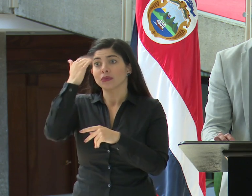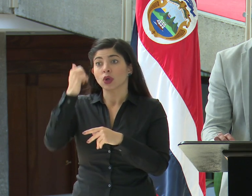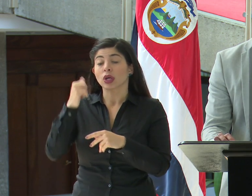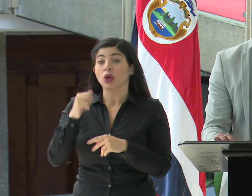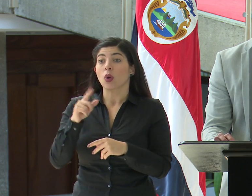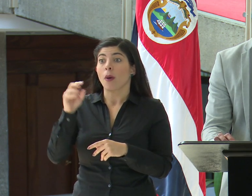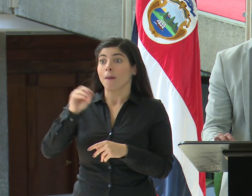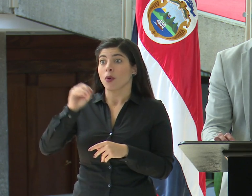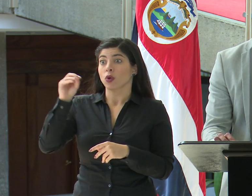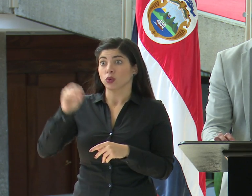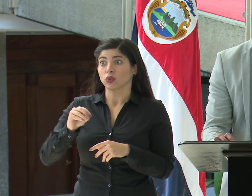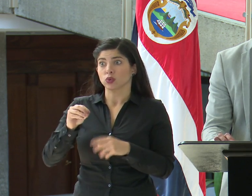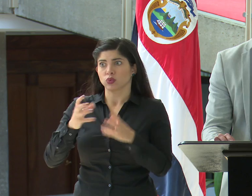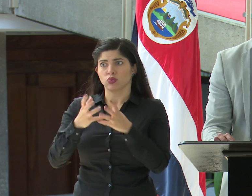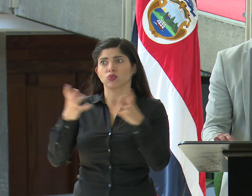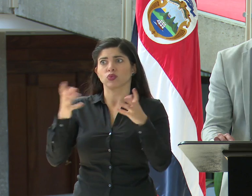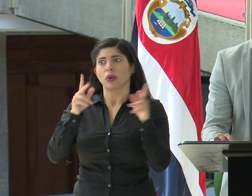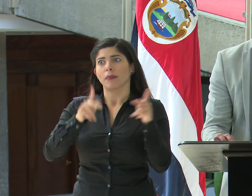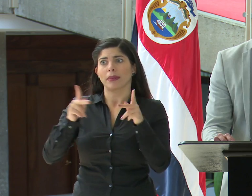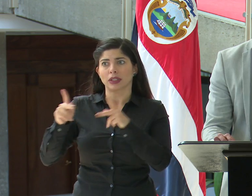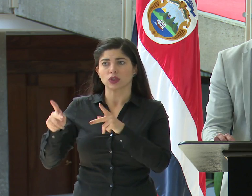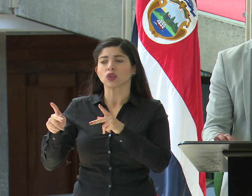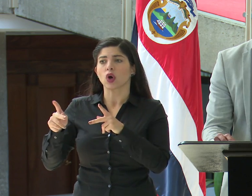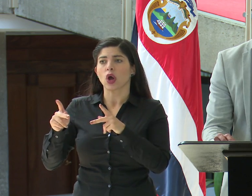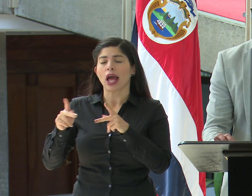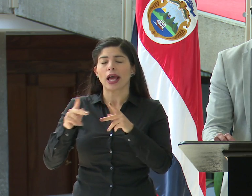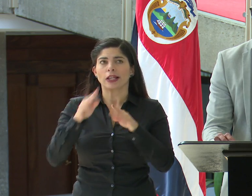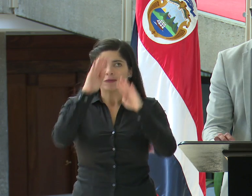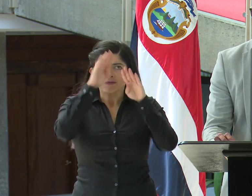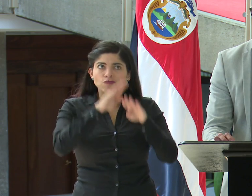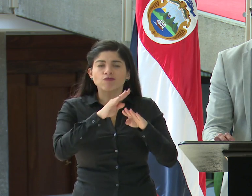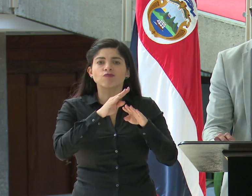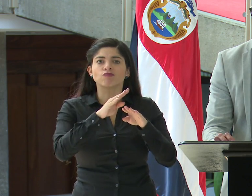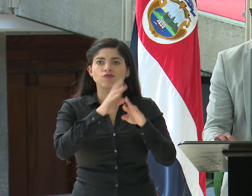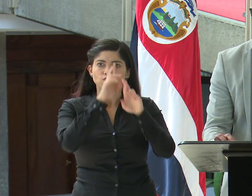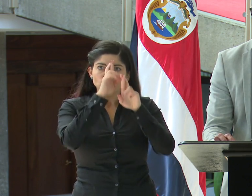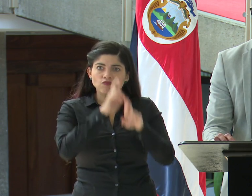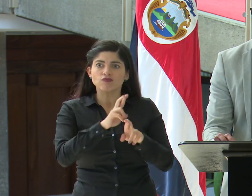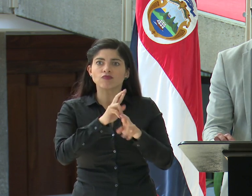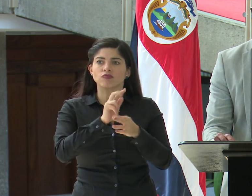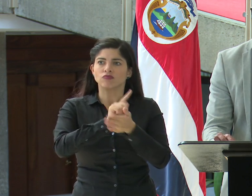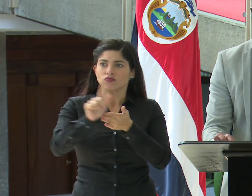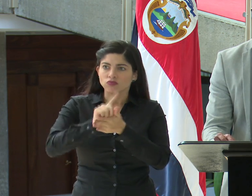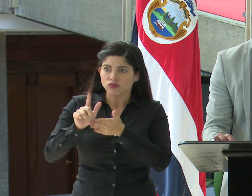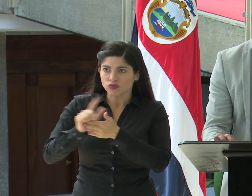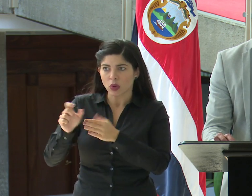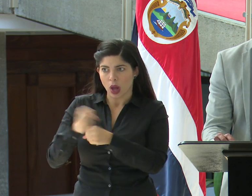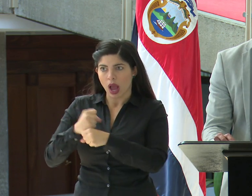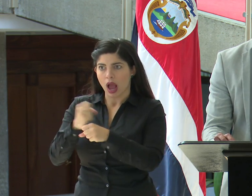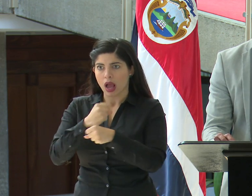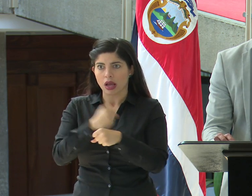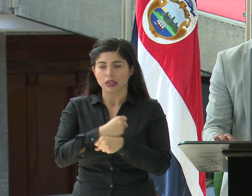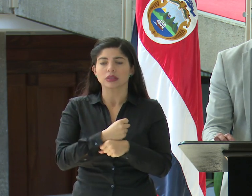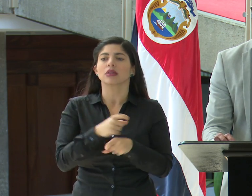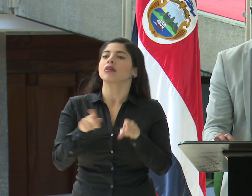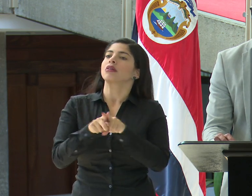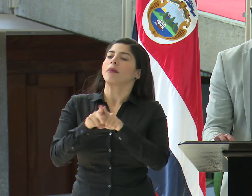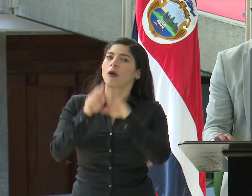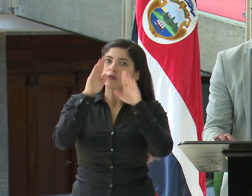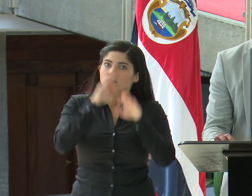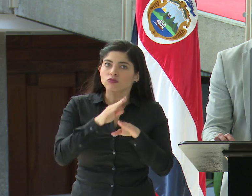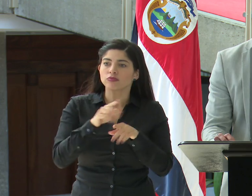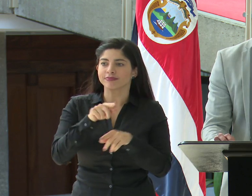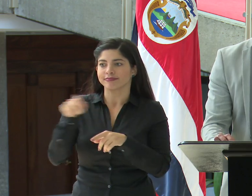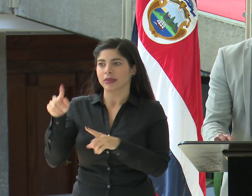porcentaje importante de ellos acatando las disposiciones de higiene, las disposiciones de